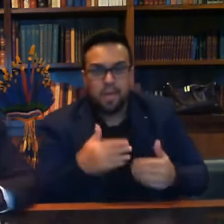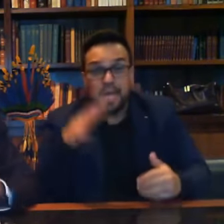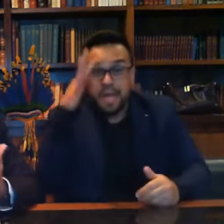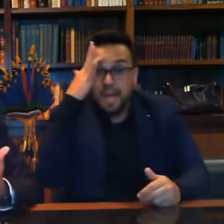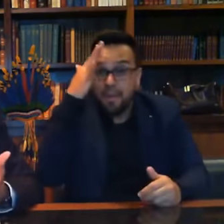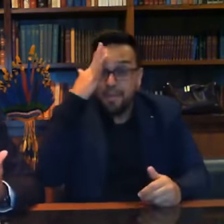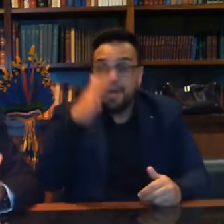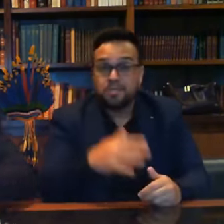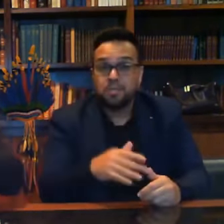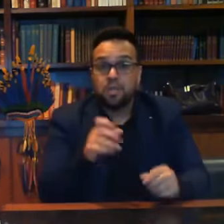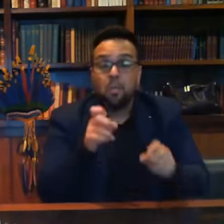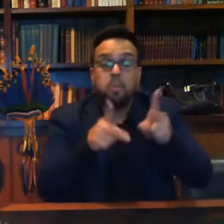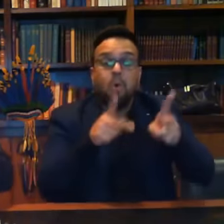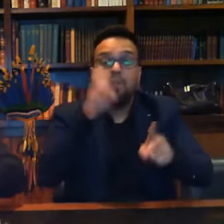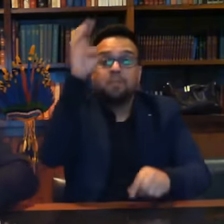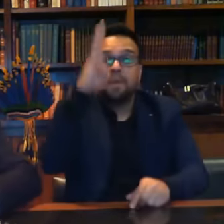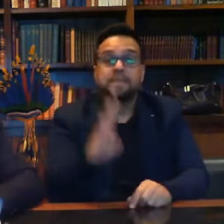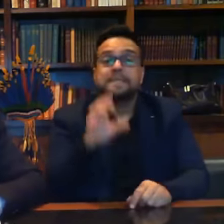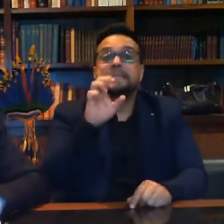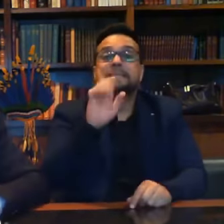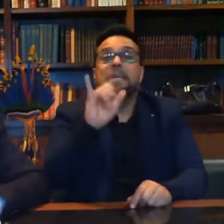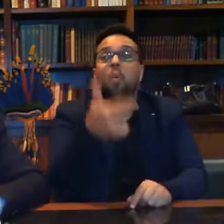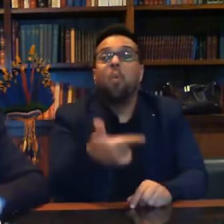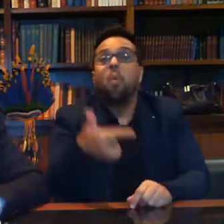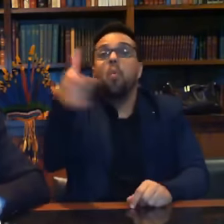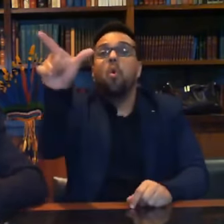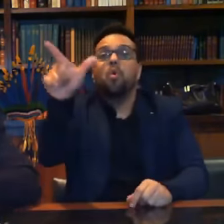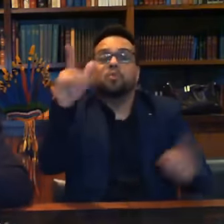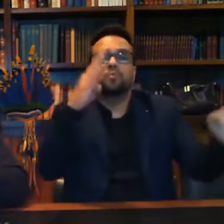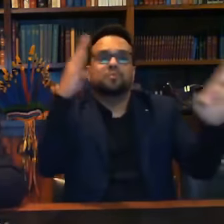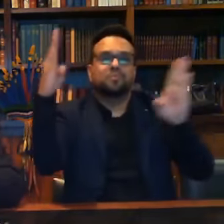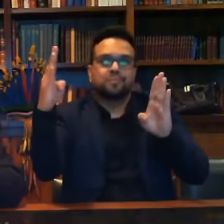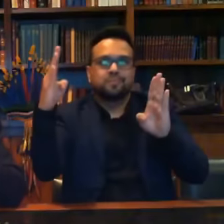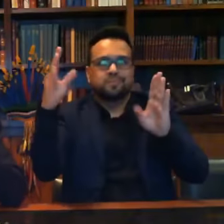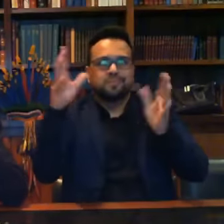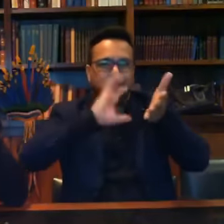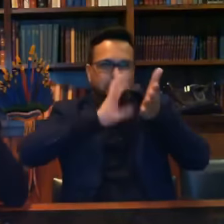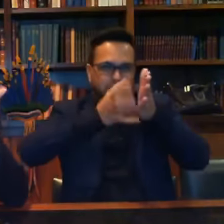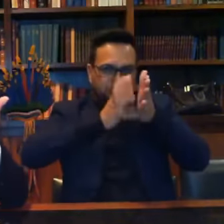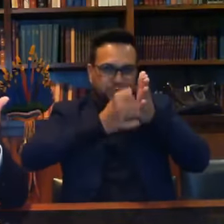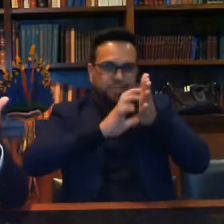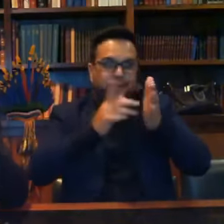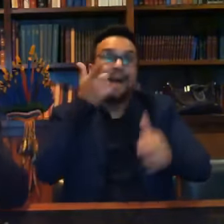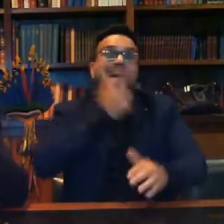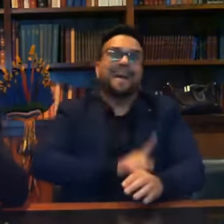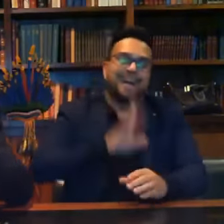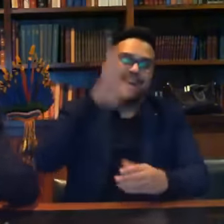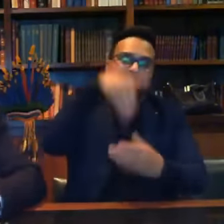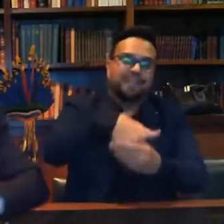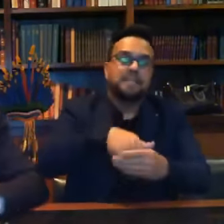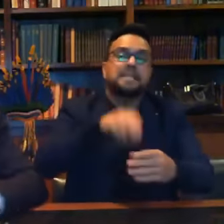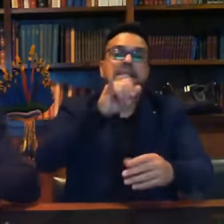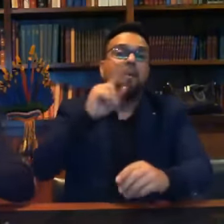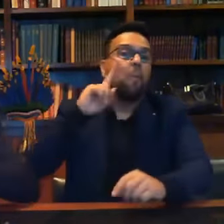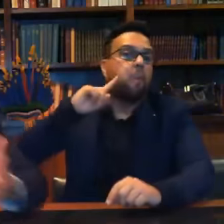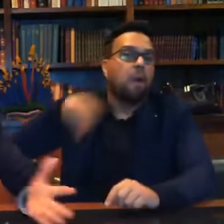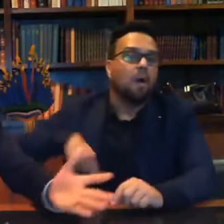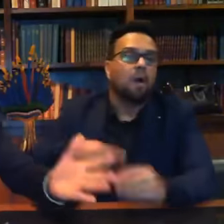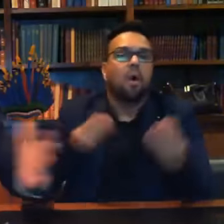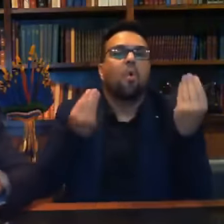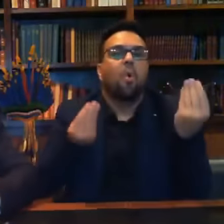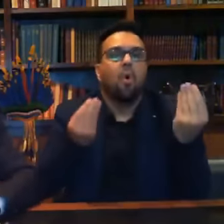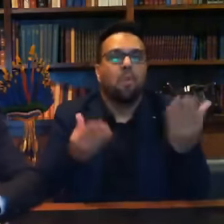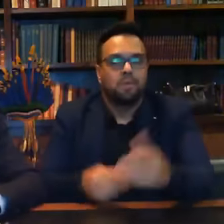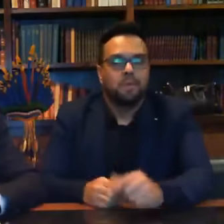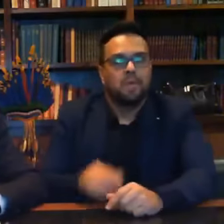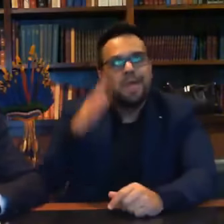Imaginem, porra brasileira, se o outro lado tivesse que ganhar as eleições, na fraude, ou na possibilidade de fraude, na suspeição ou não, como estaria